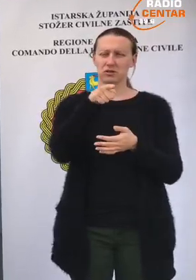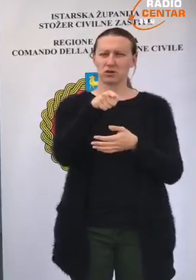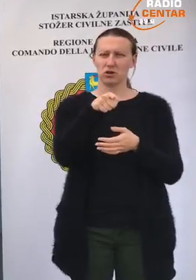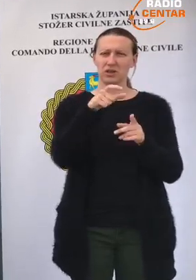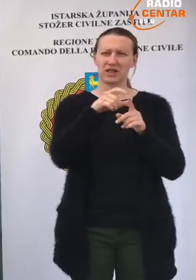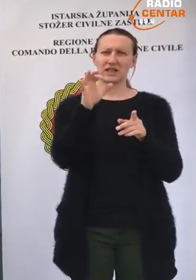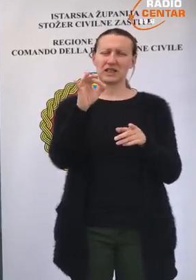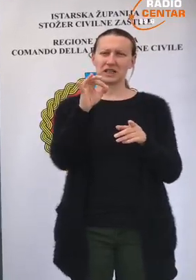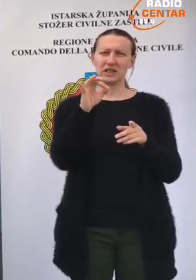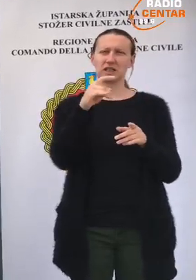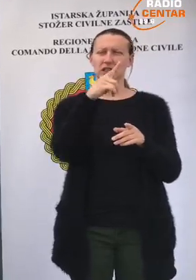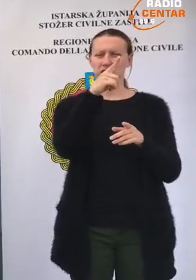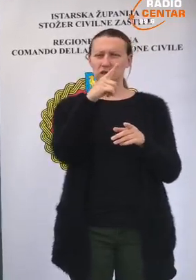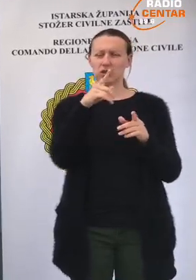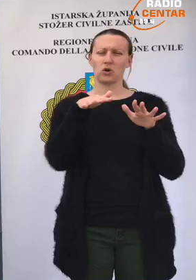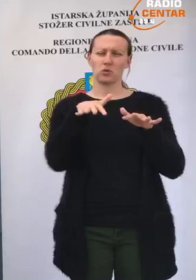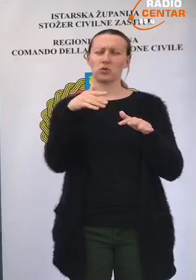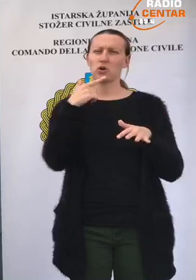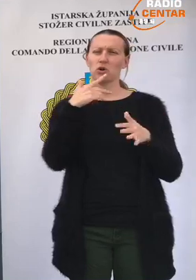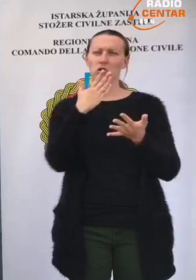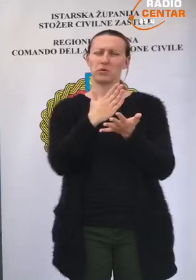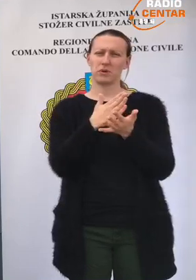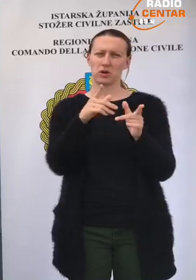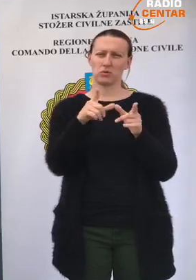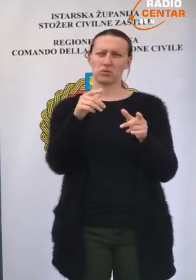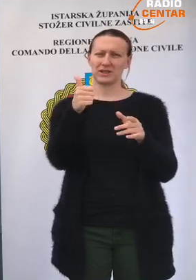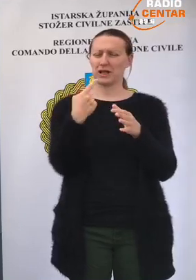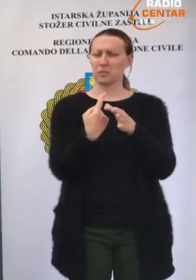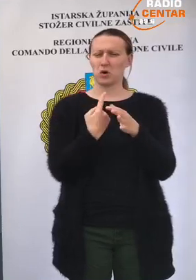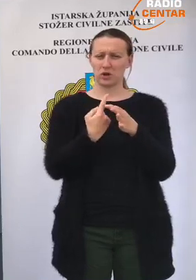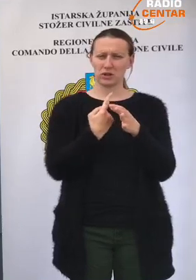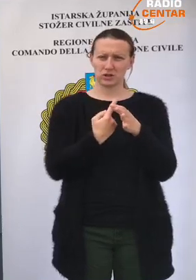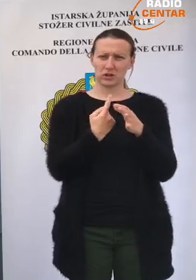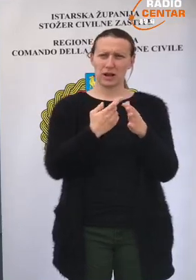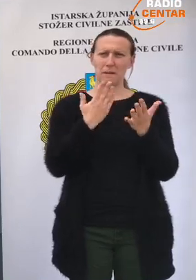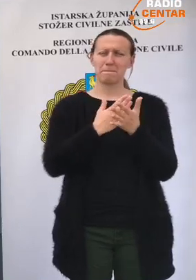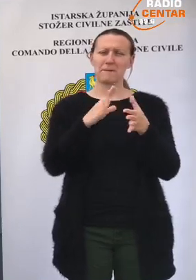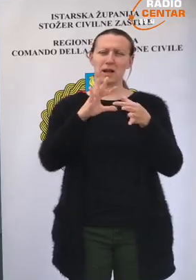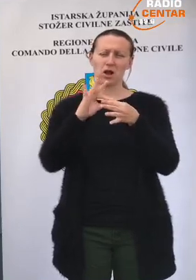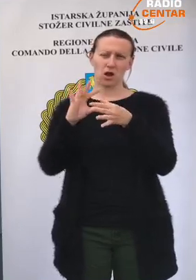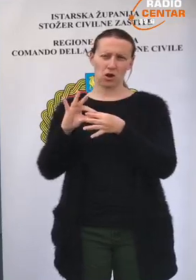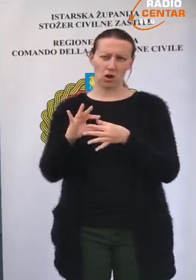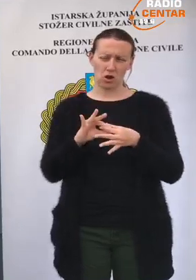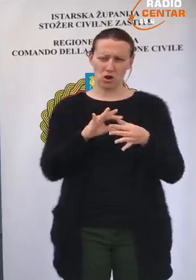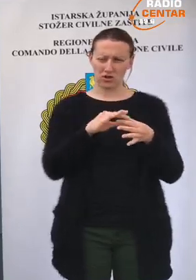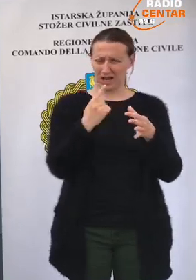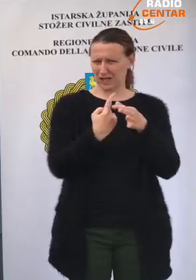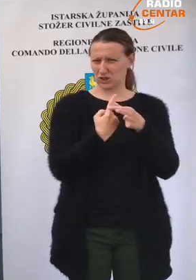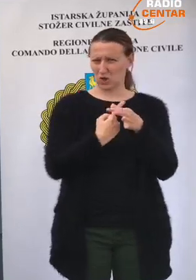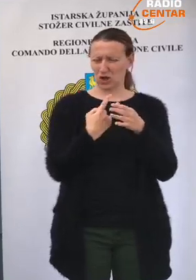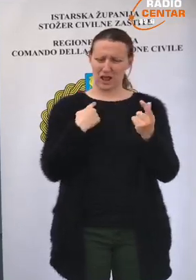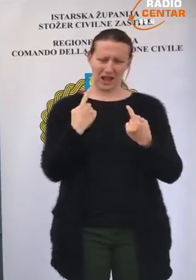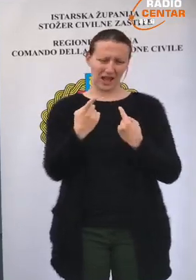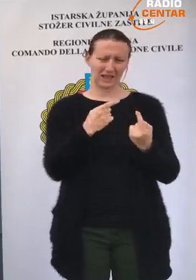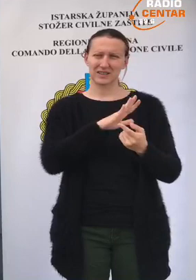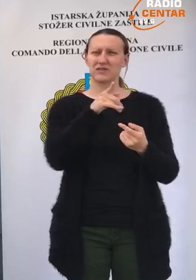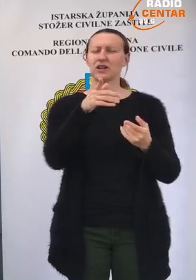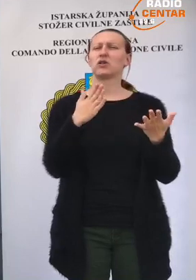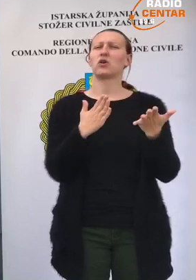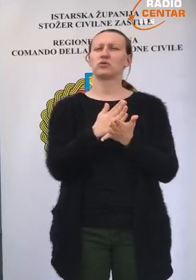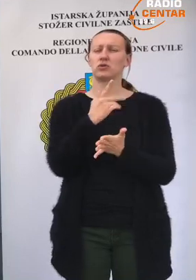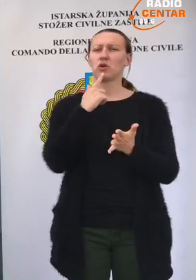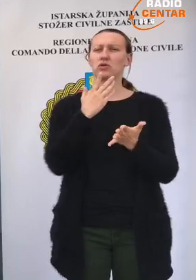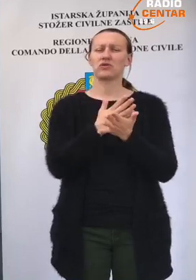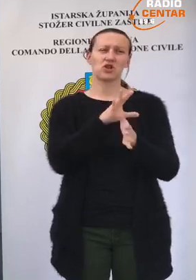onog dijela, odnosno segmenta ljudi koji se nalaze u samoizolacijama, odnosno bili su u bliskim kontaktima, ali sve su to